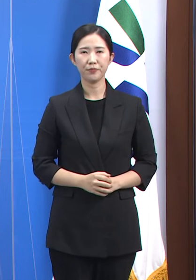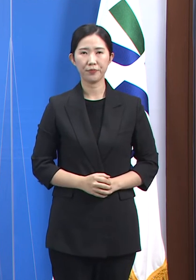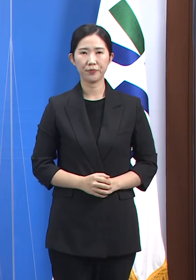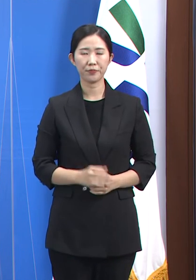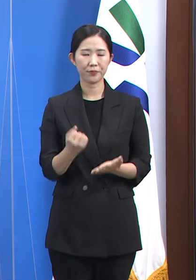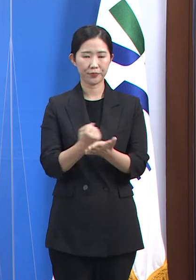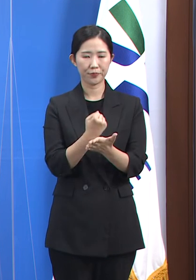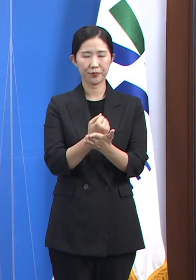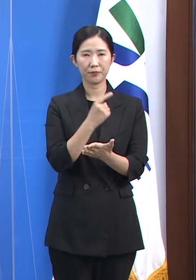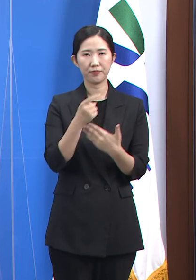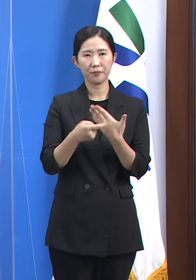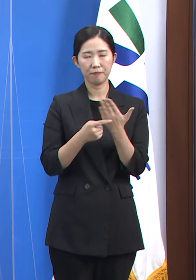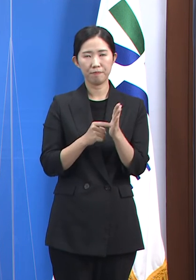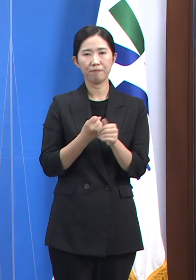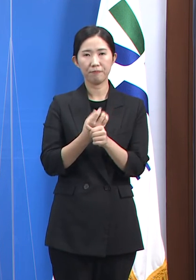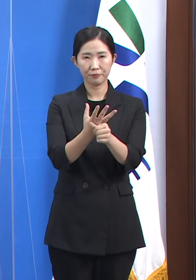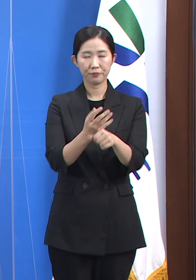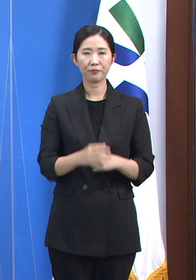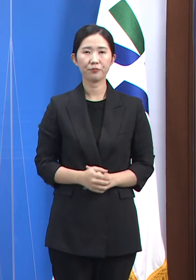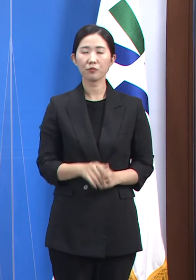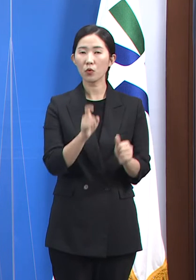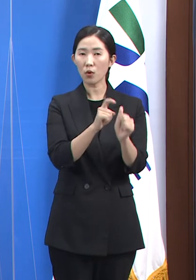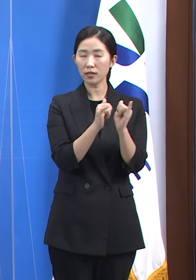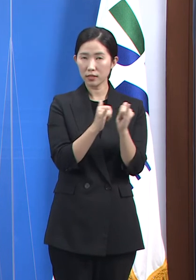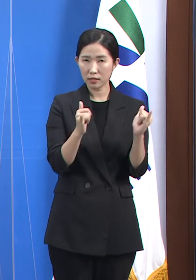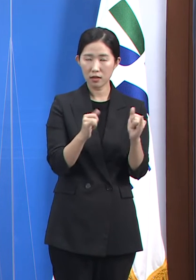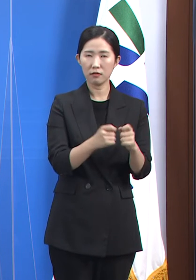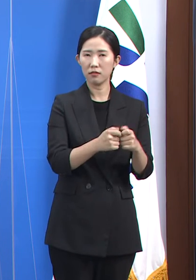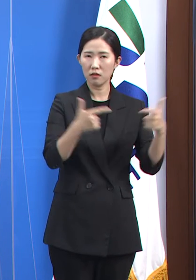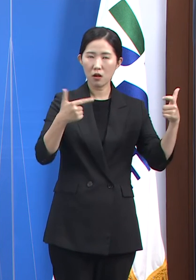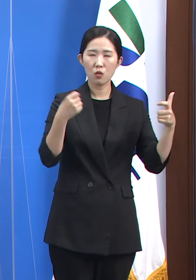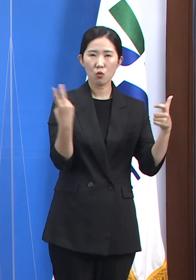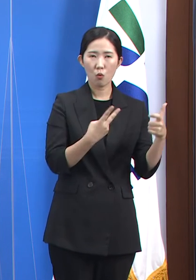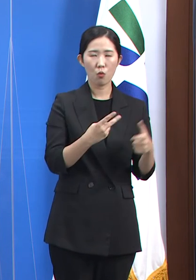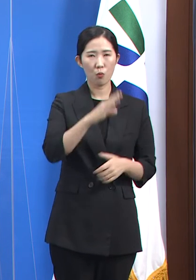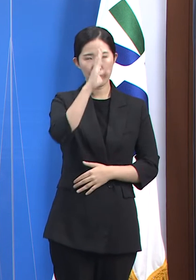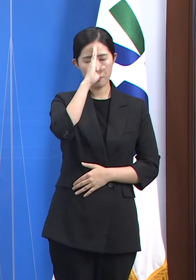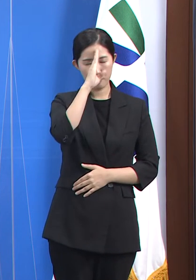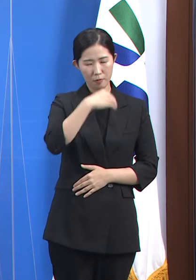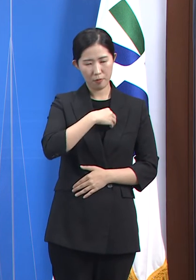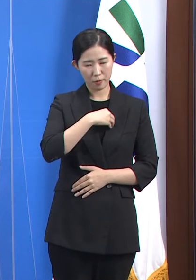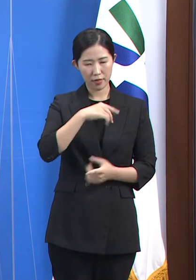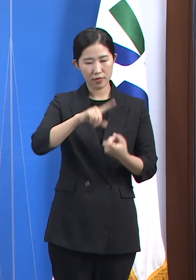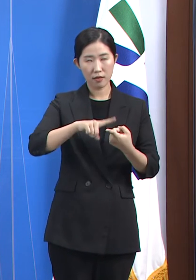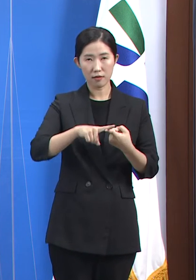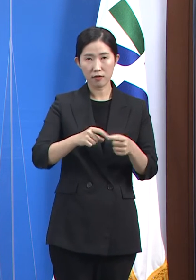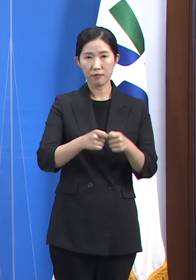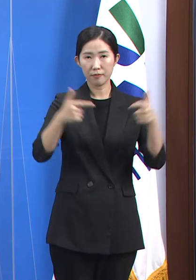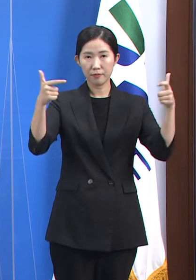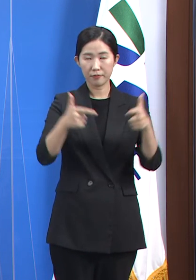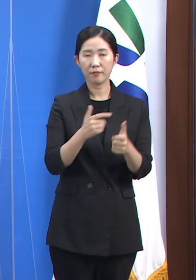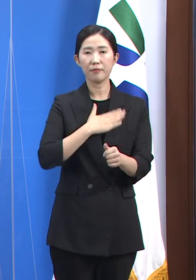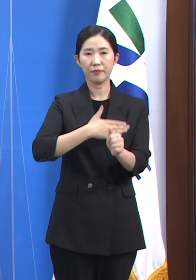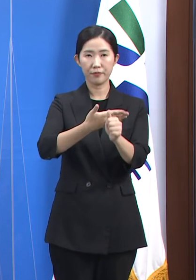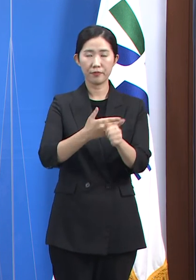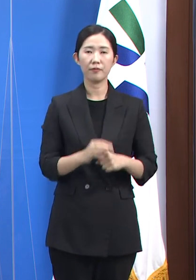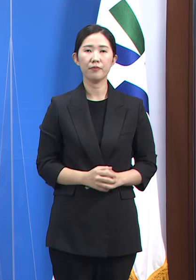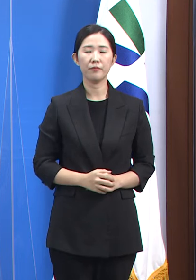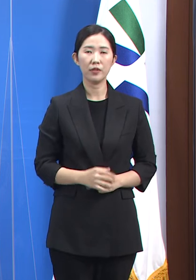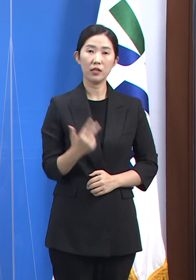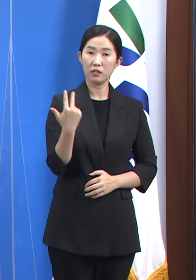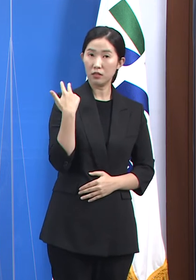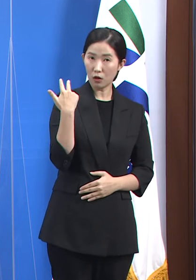확진자 증가 및 위중증 환자, 사망자 감소 추세 관련입니다. 12일부터 18일까지 전국 확진자 중